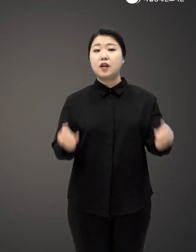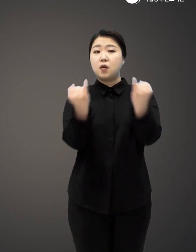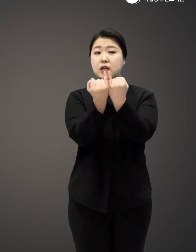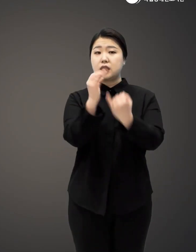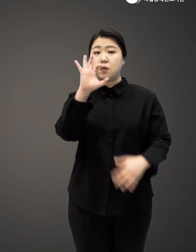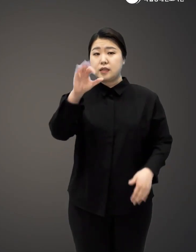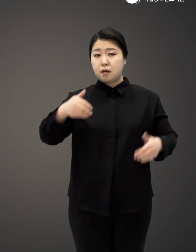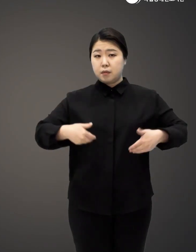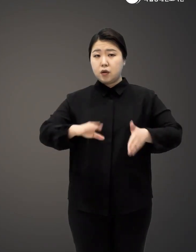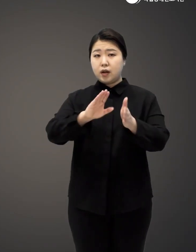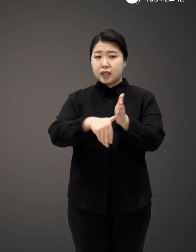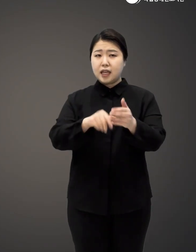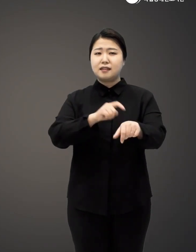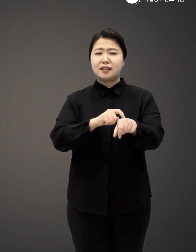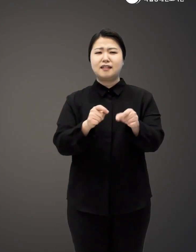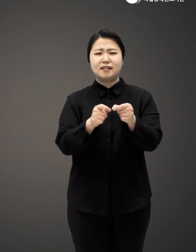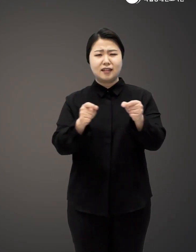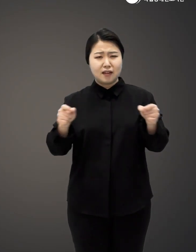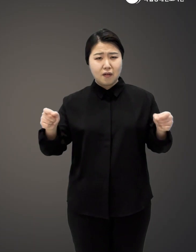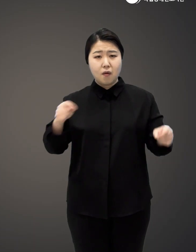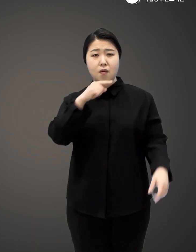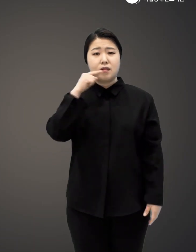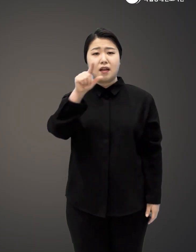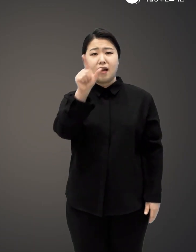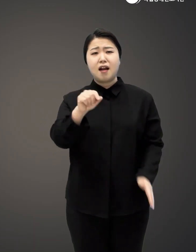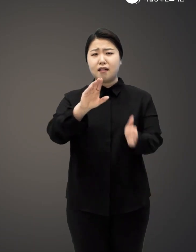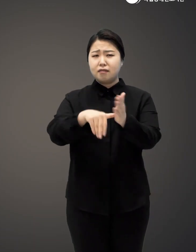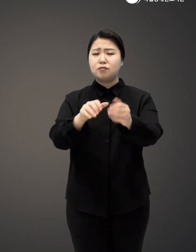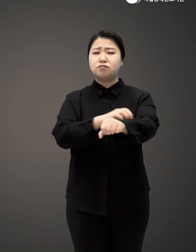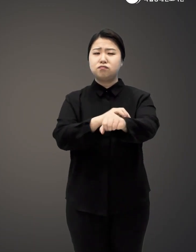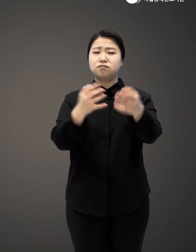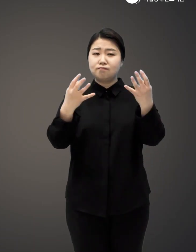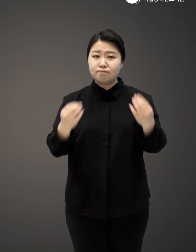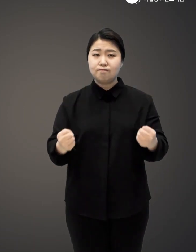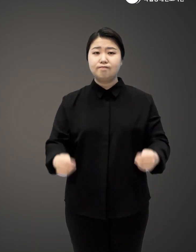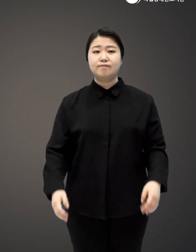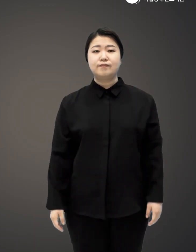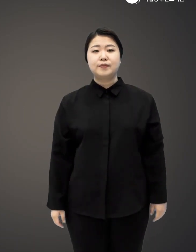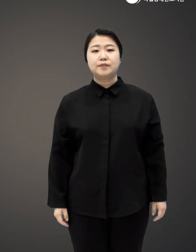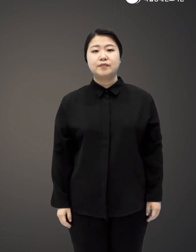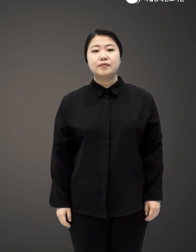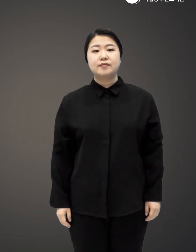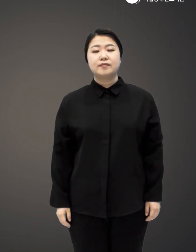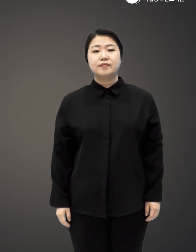여자들은 용변을 보는데 오래 걸리고 생리 중에는 해결할 것이 많다